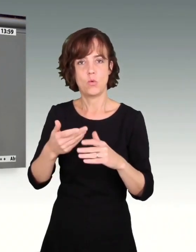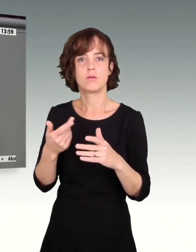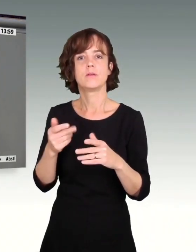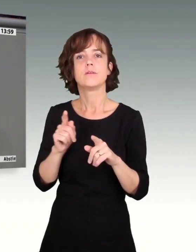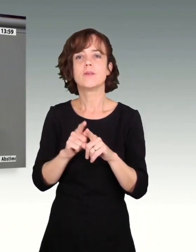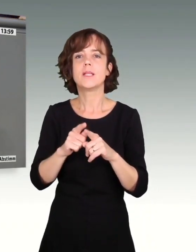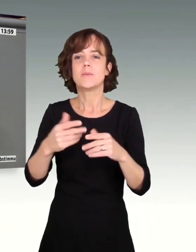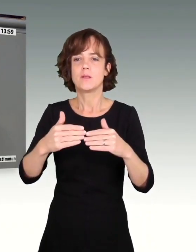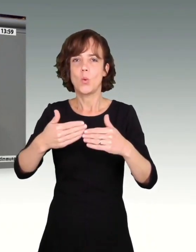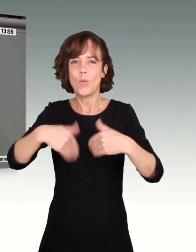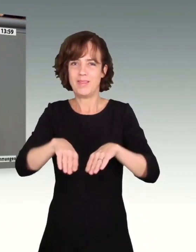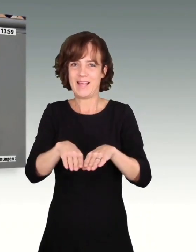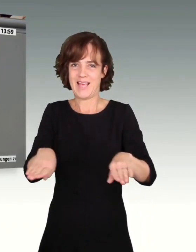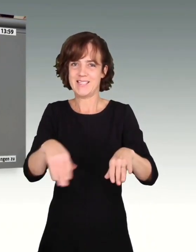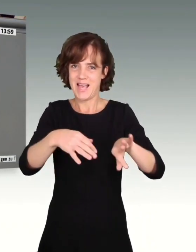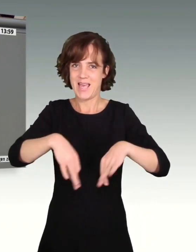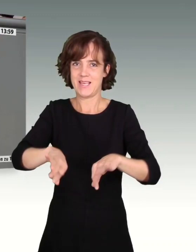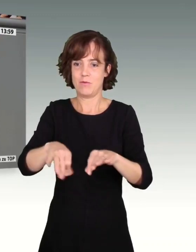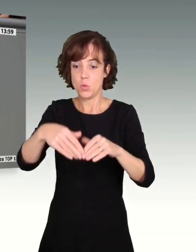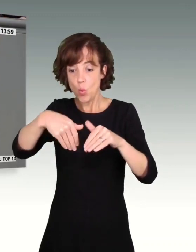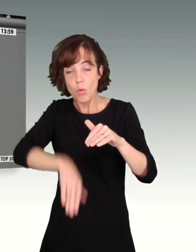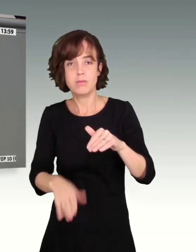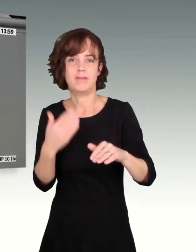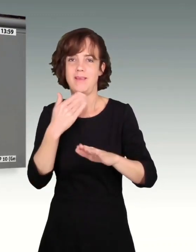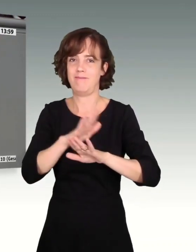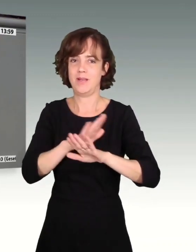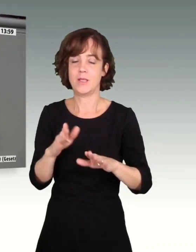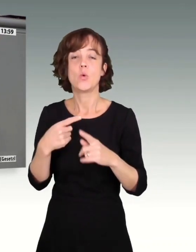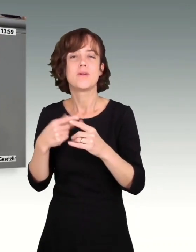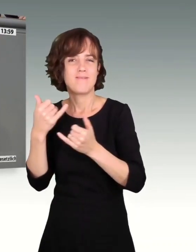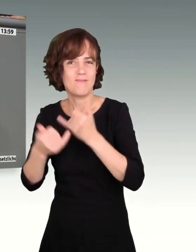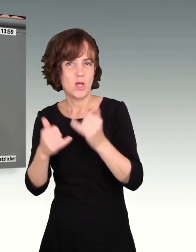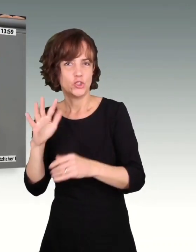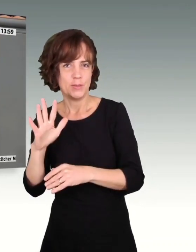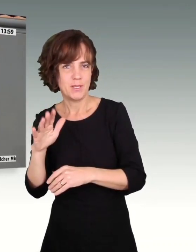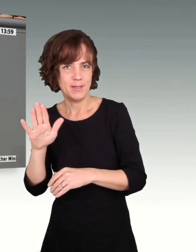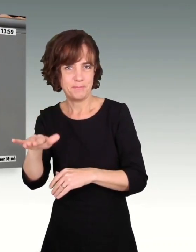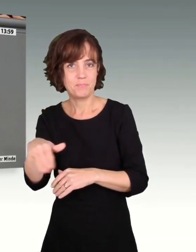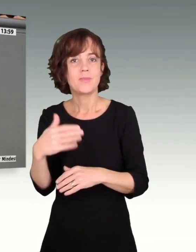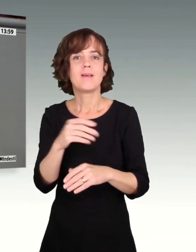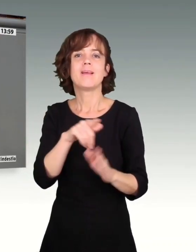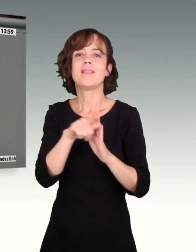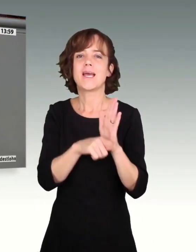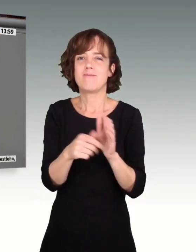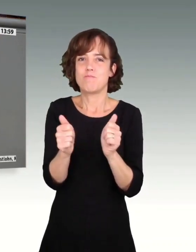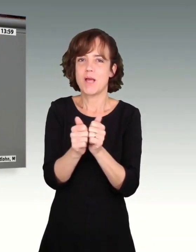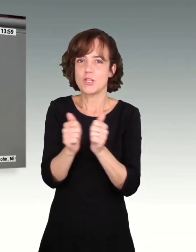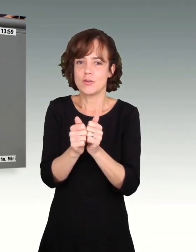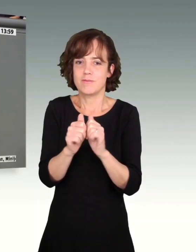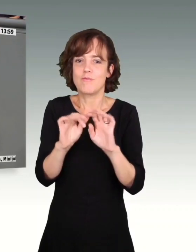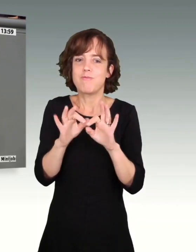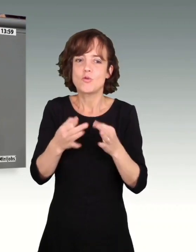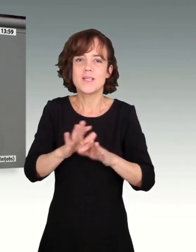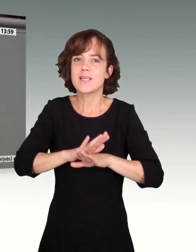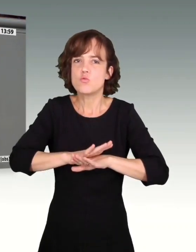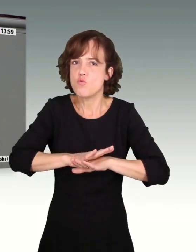Haltelinie eingeführt wurde, die nicht unterschritten werden darf. von Frau Schimpke, die Tarifpartnerschaft, die funktioniert eben nicht mehr in